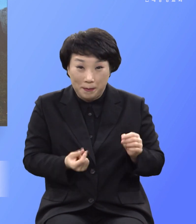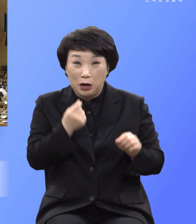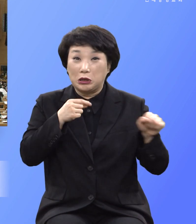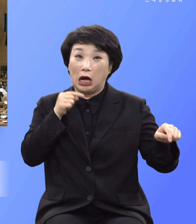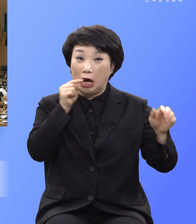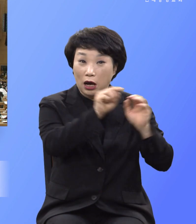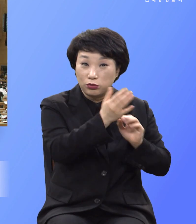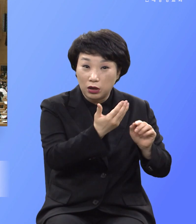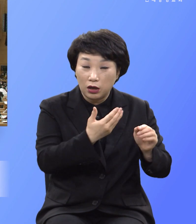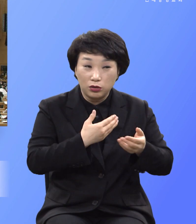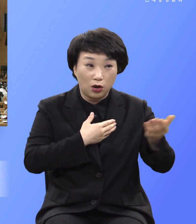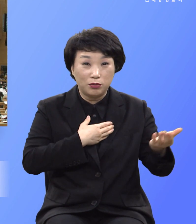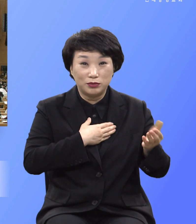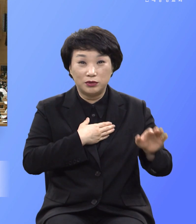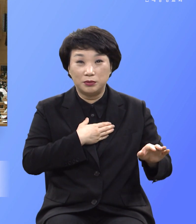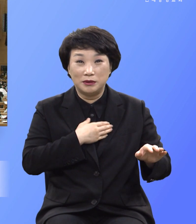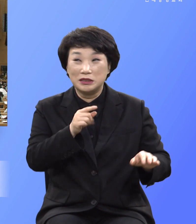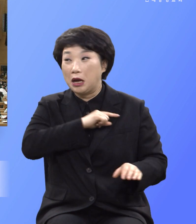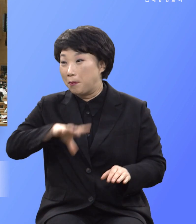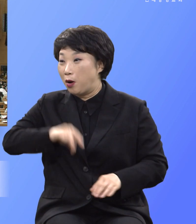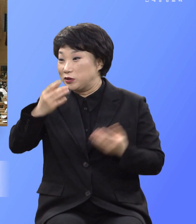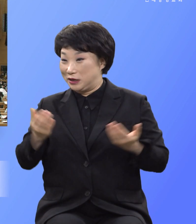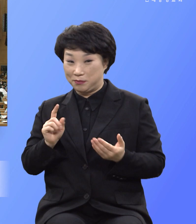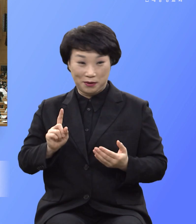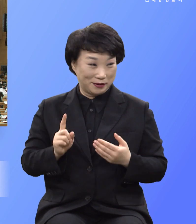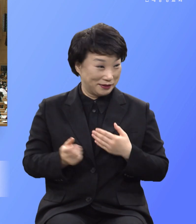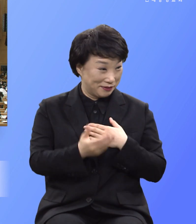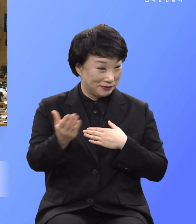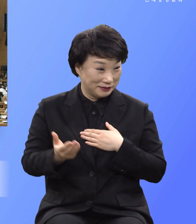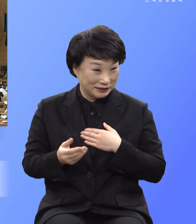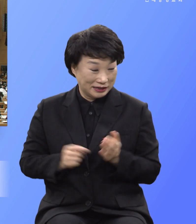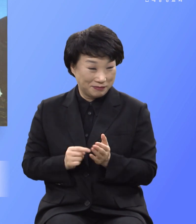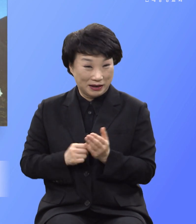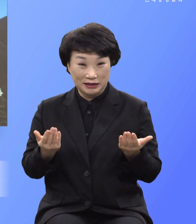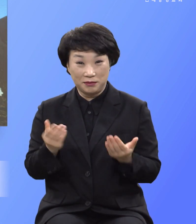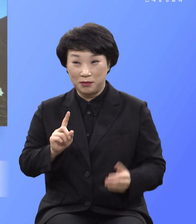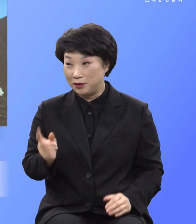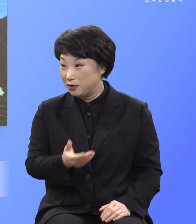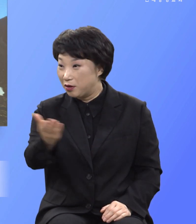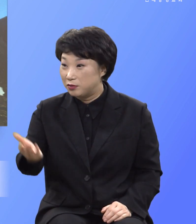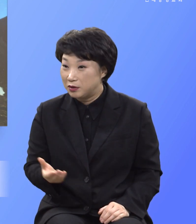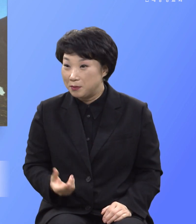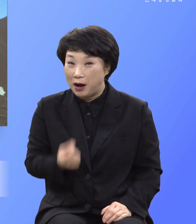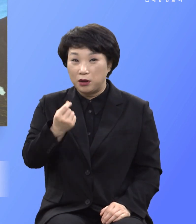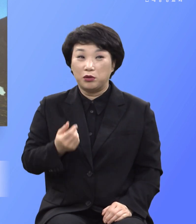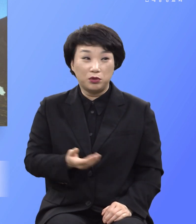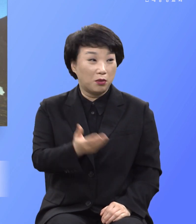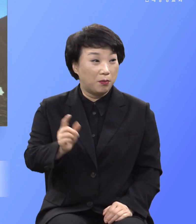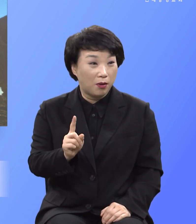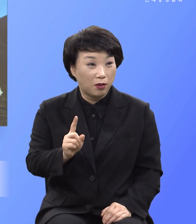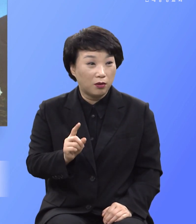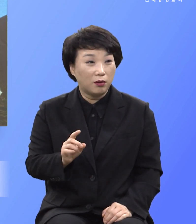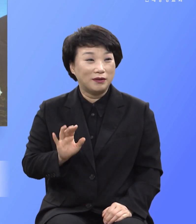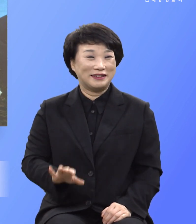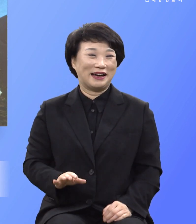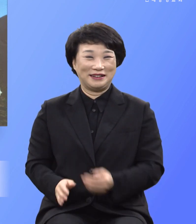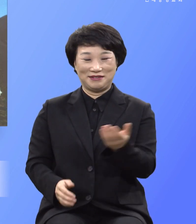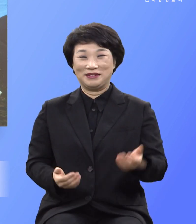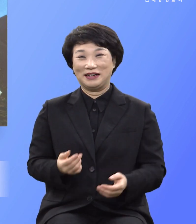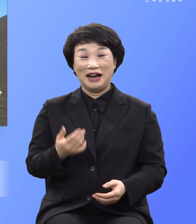그럼 여러분 제일 먼저 무엇부터 하시겠어요? 금세 말하자면 선지자도 회개하라 예수님도